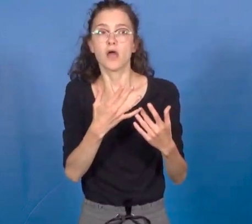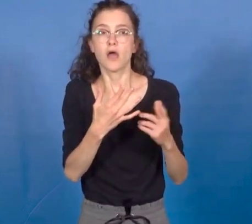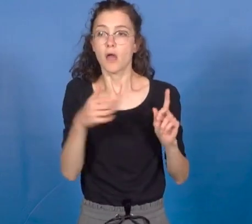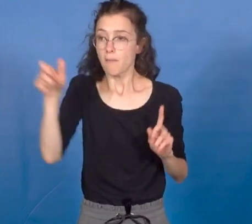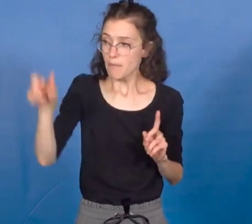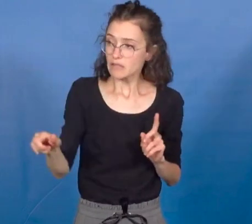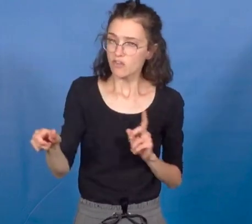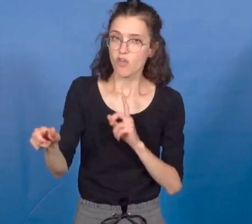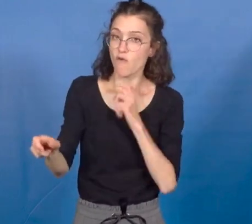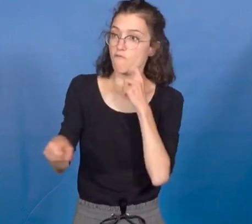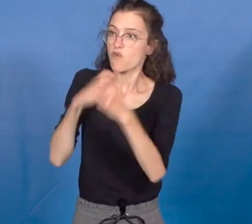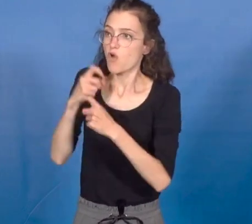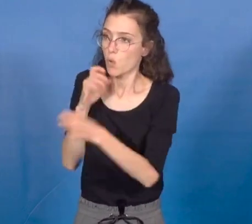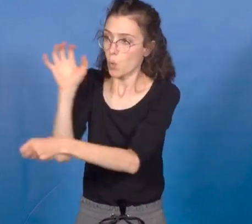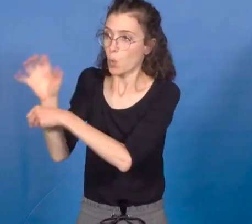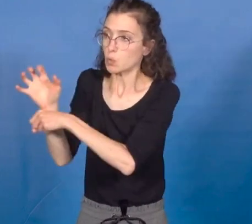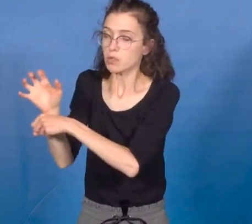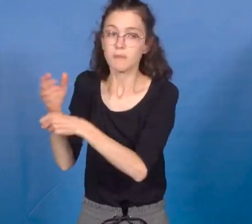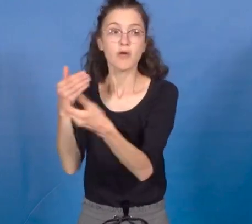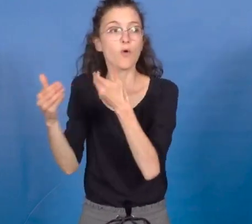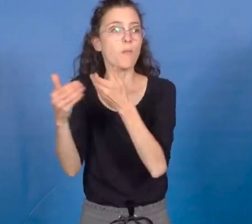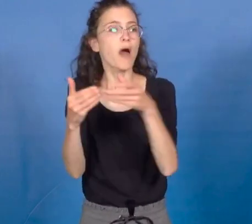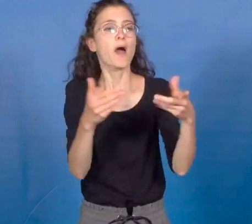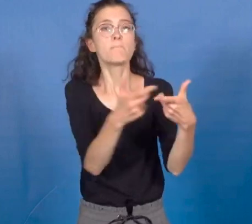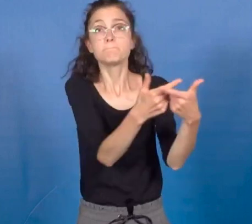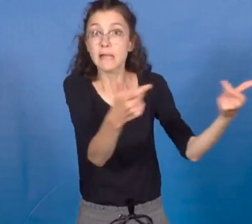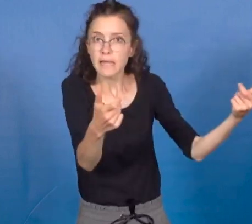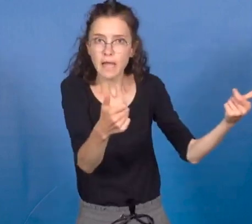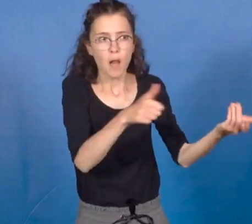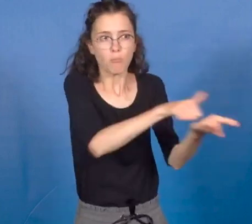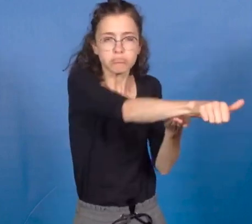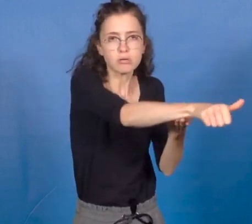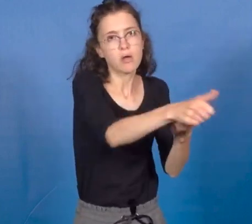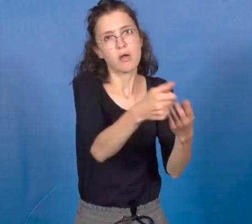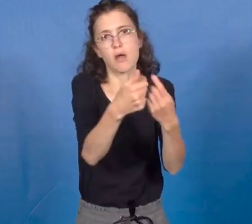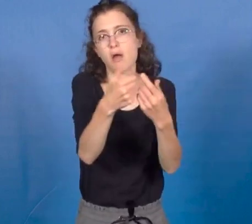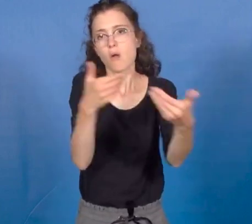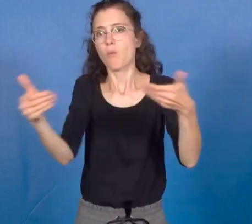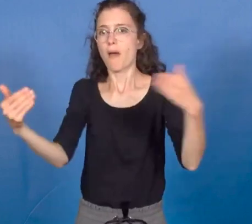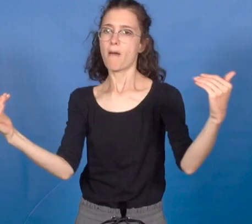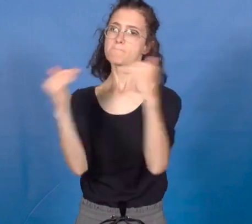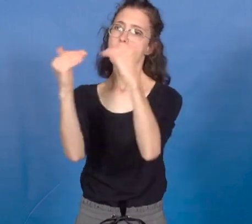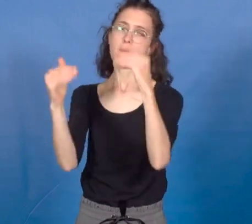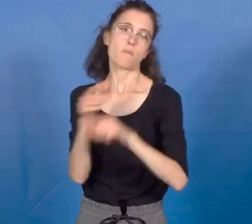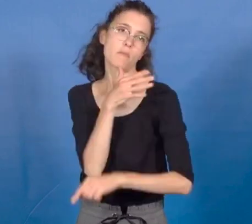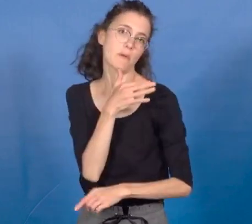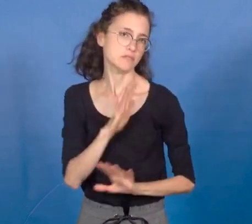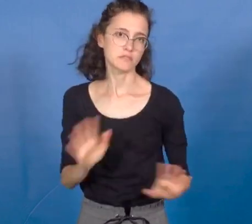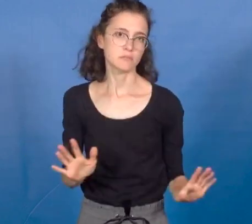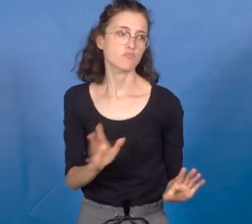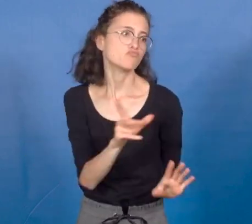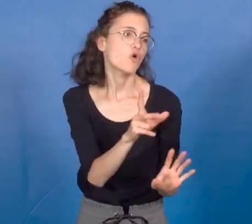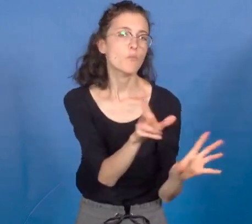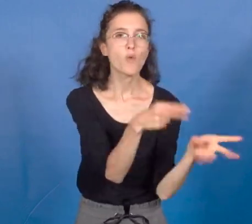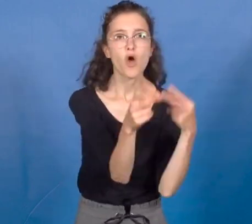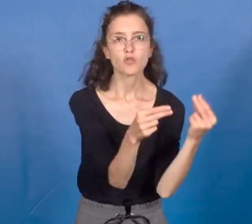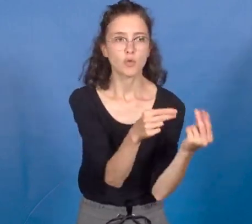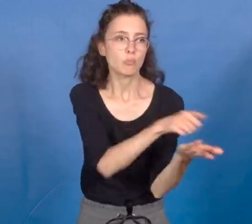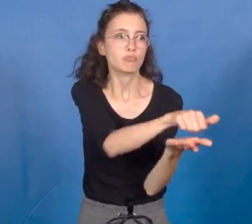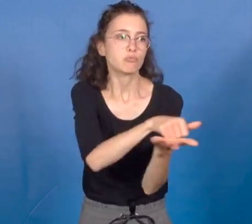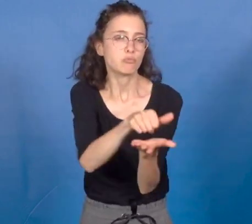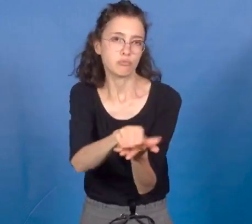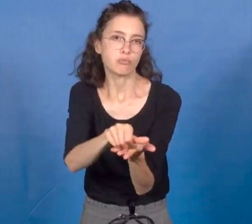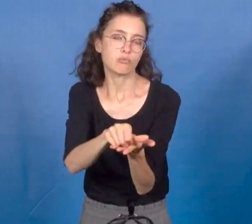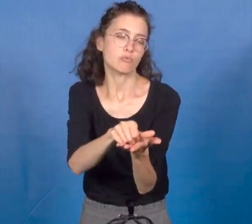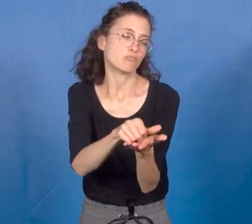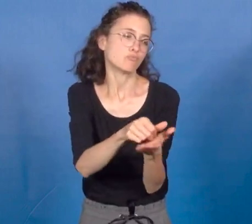de biens matériels et à l'atteinte à quelques salades et quelques brins de muguet sur quelques mètres carrés. Voilà, et j'en